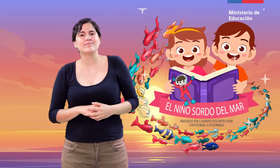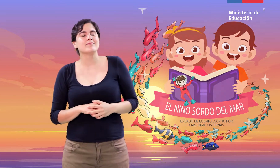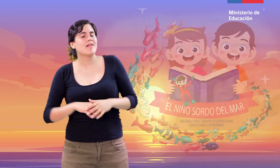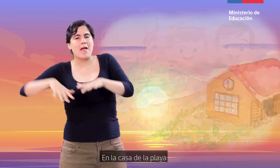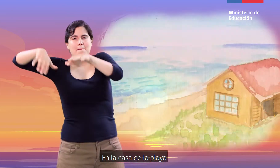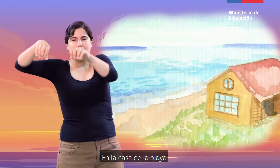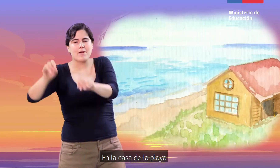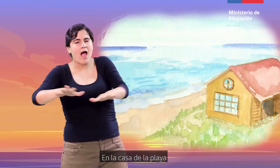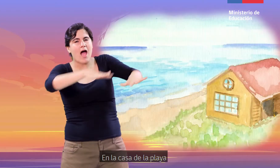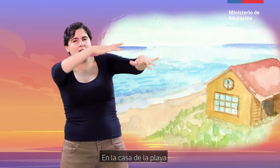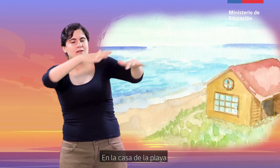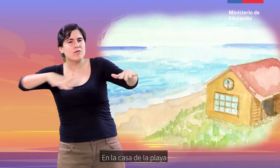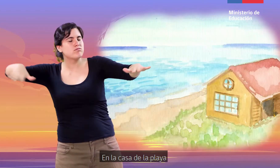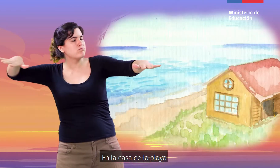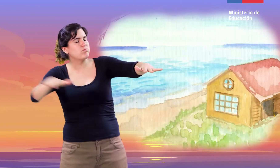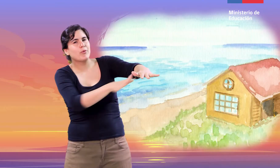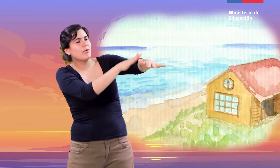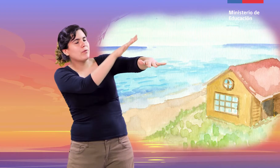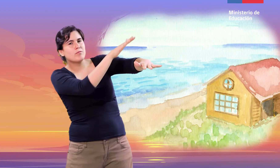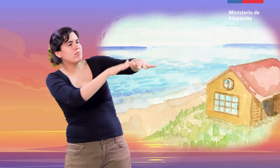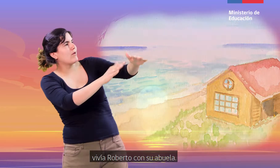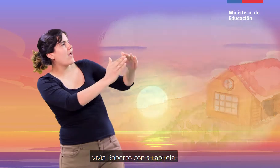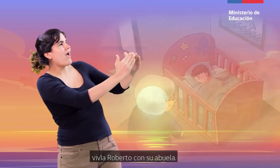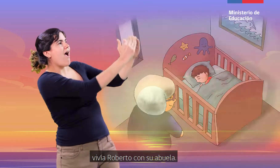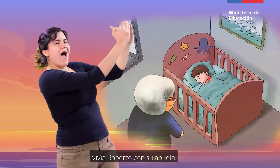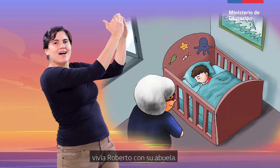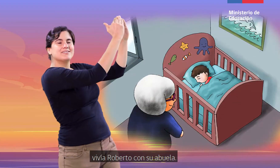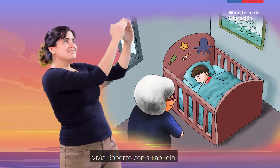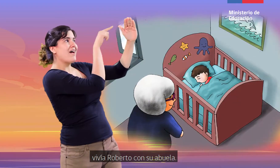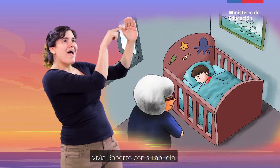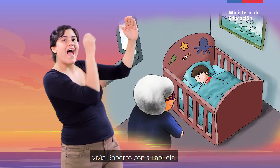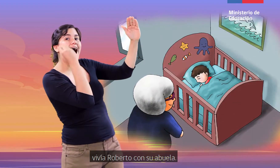En la casa de la playa, vivía Roberto con su abuela.